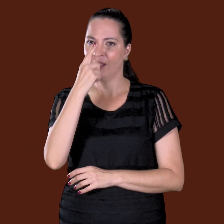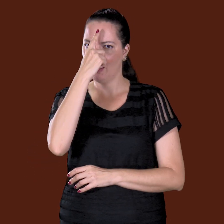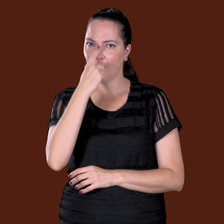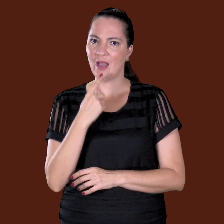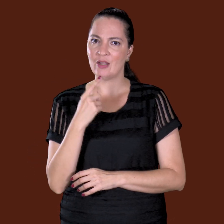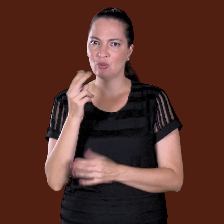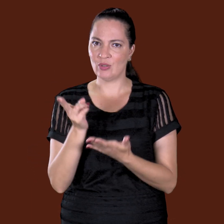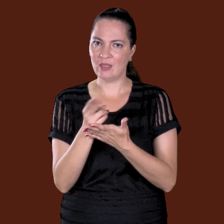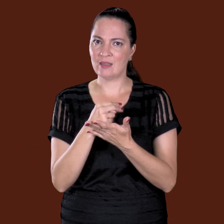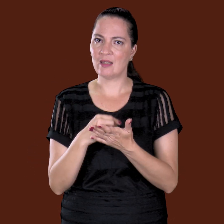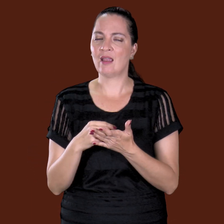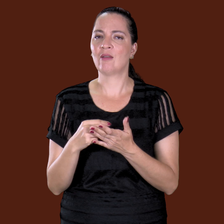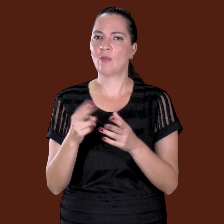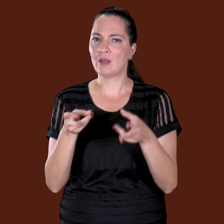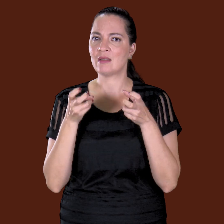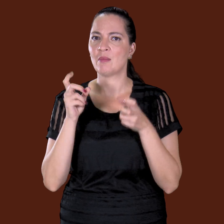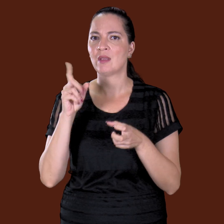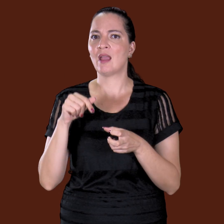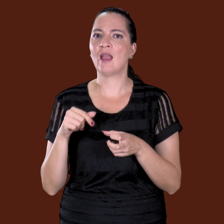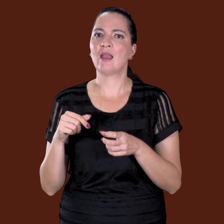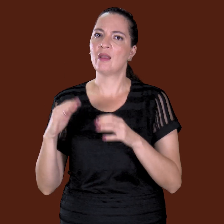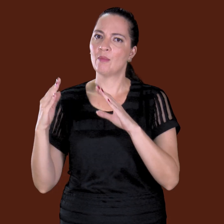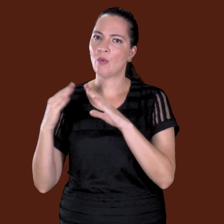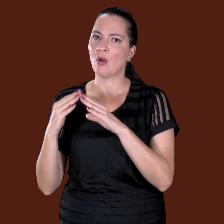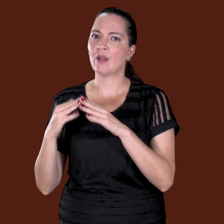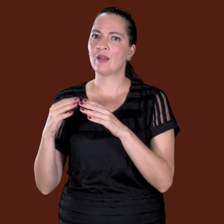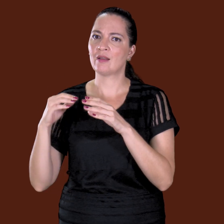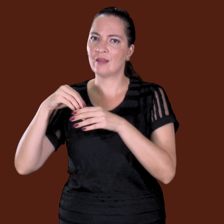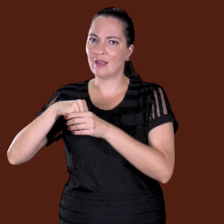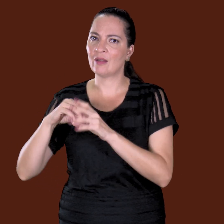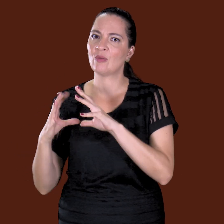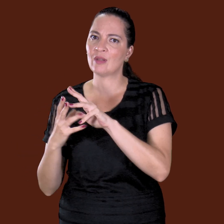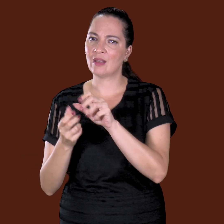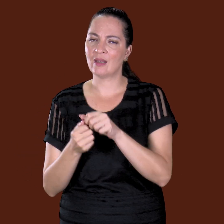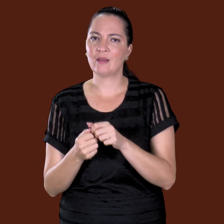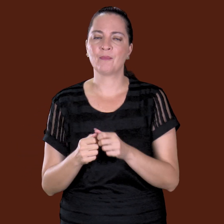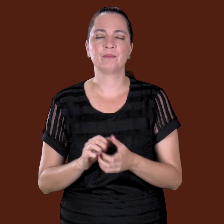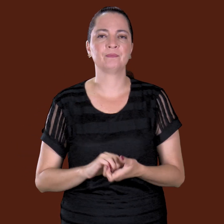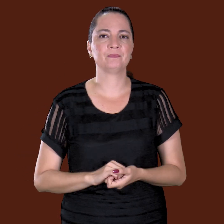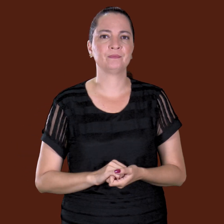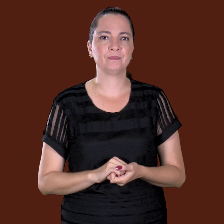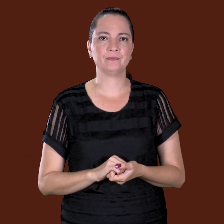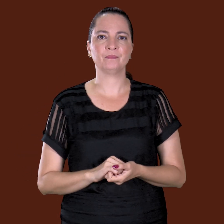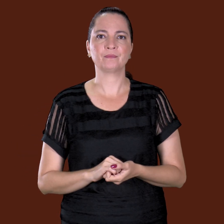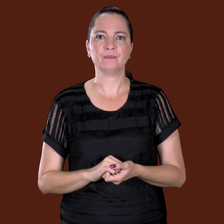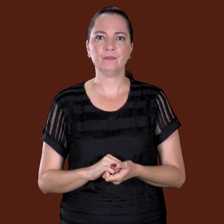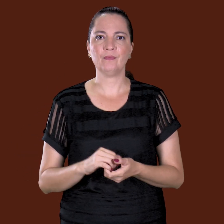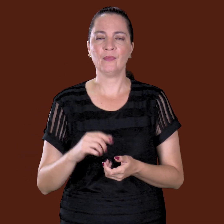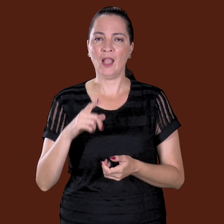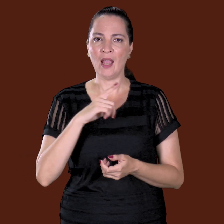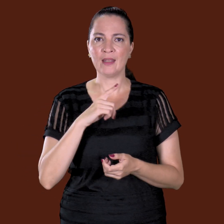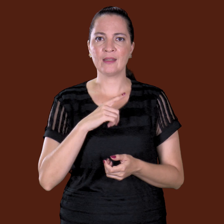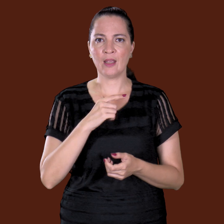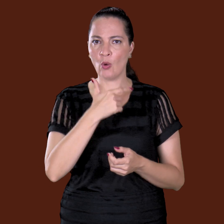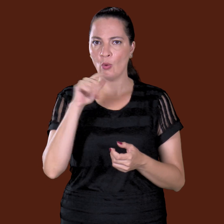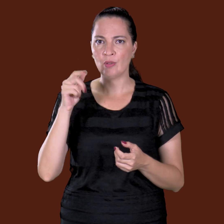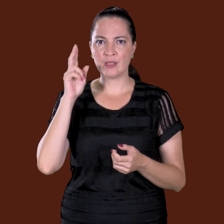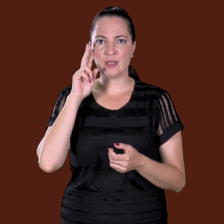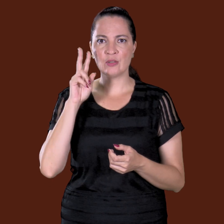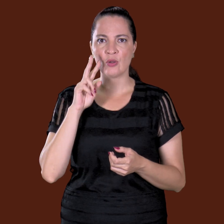Aí o Zé, o Zé Olímpio, relatou pra mim o seguinte, ele tinha esse sítio aqui, em Ribeirão Dourado, pertinho de